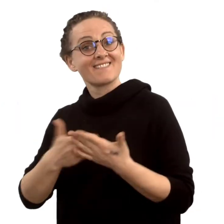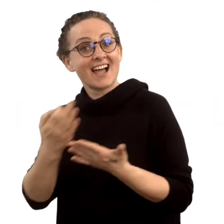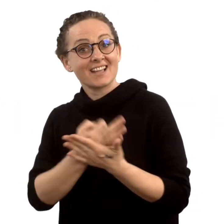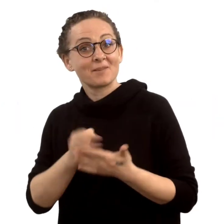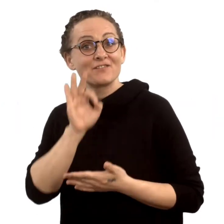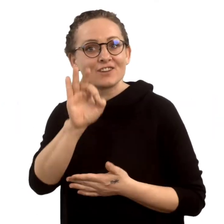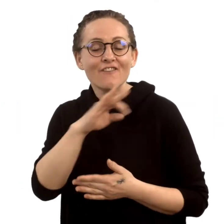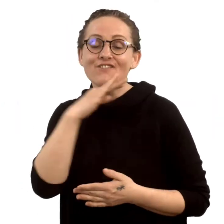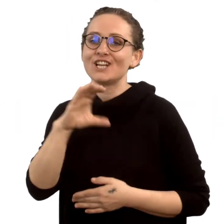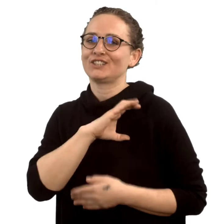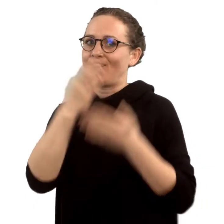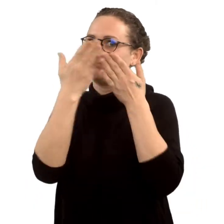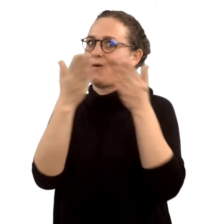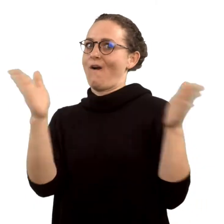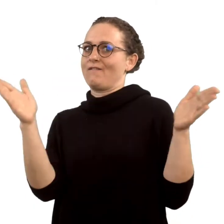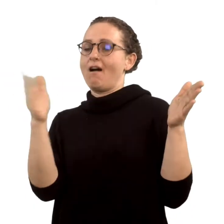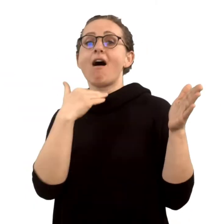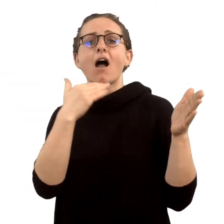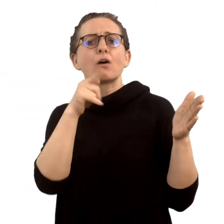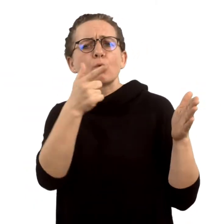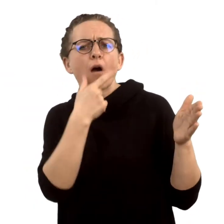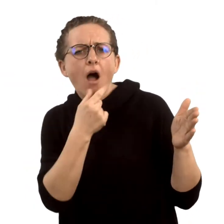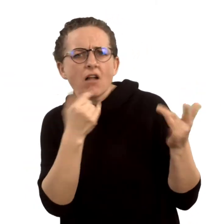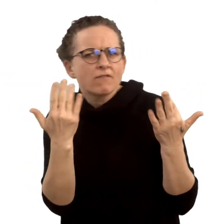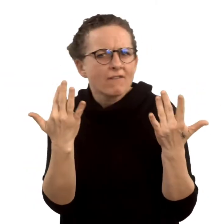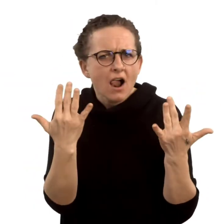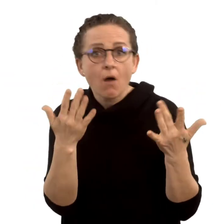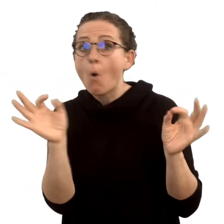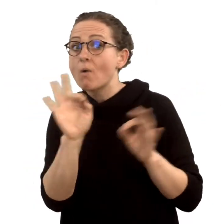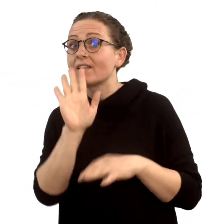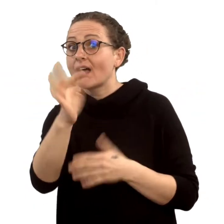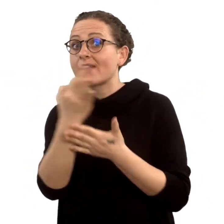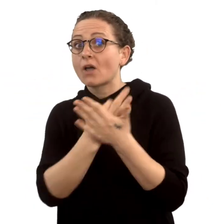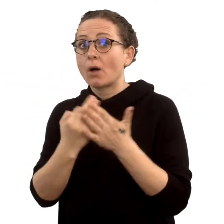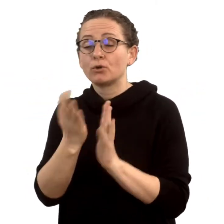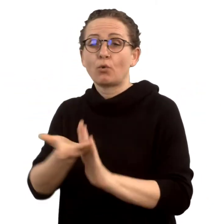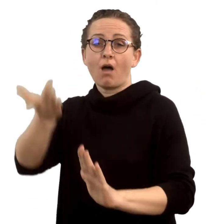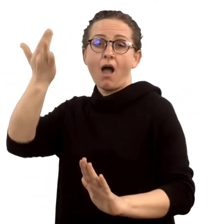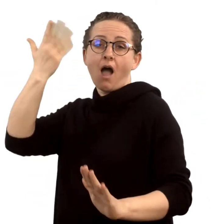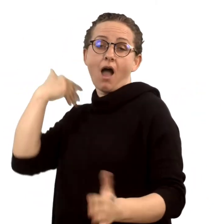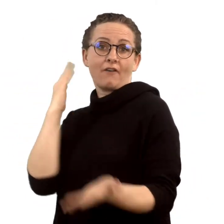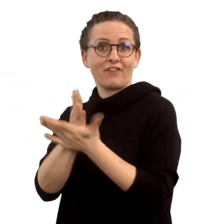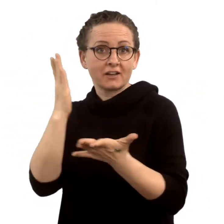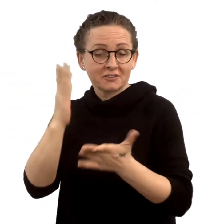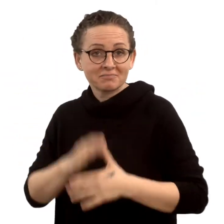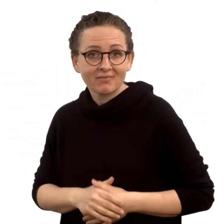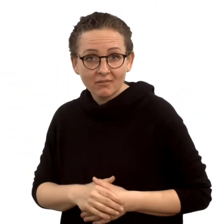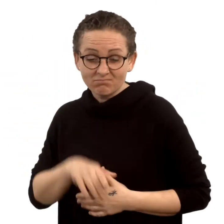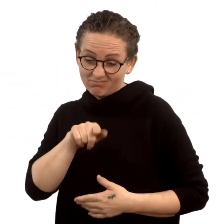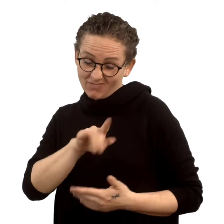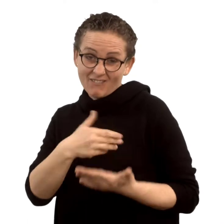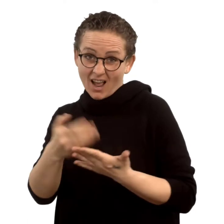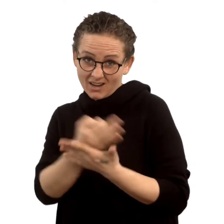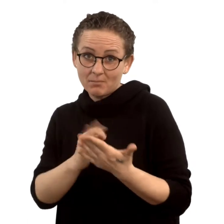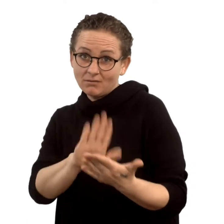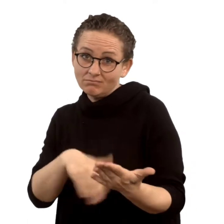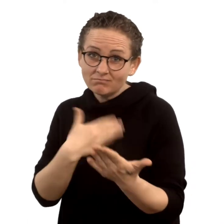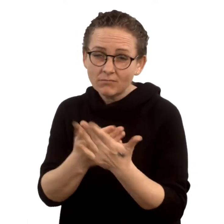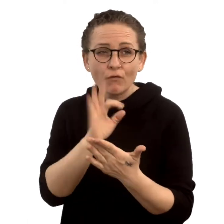Weiterbildung öffnet Ihnen viele Chancen, ganz gleich wie alt Sie sind und wie lange Ihre Ausbildung zurückliegt. Sie